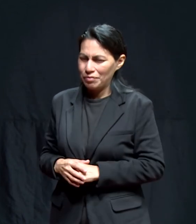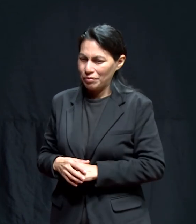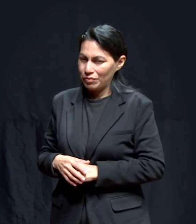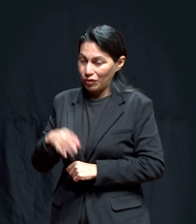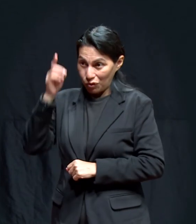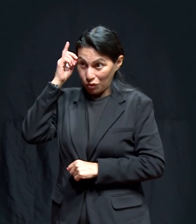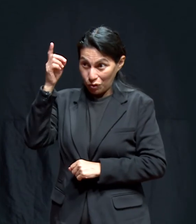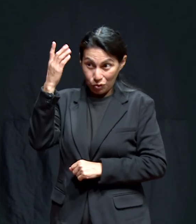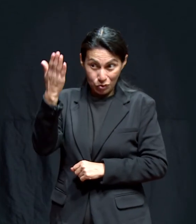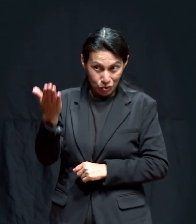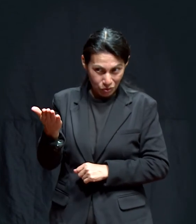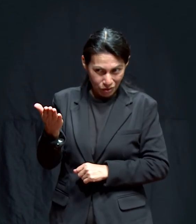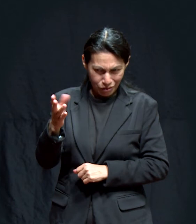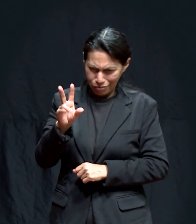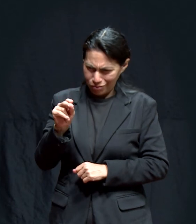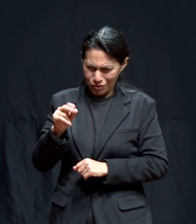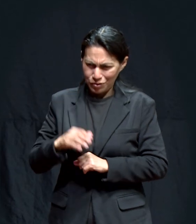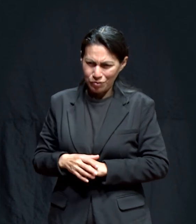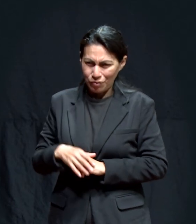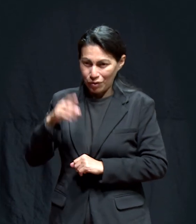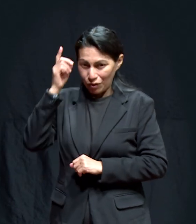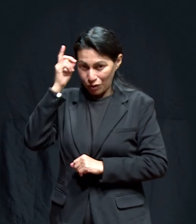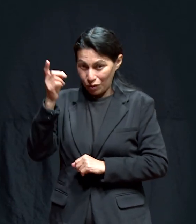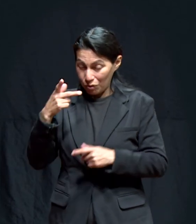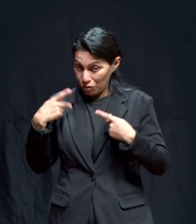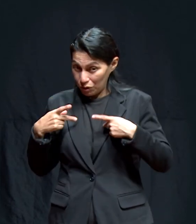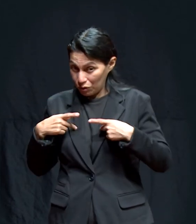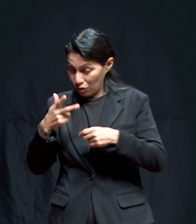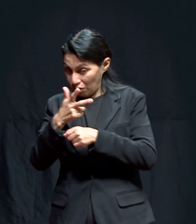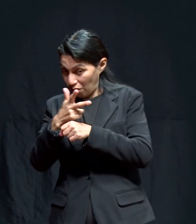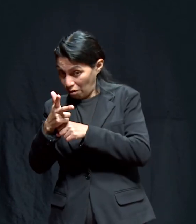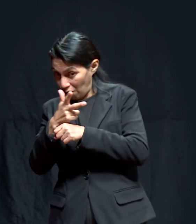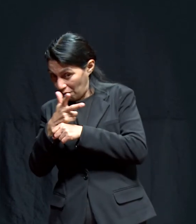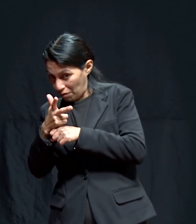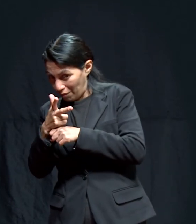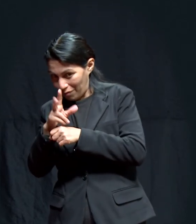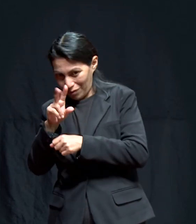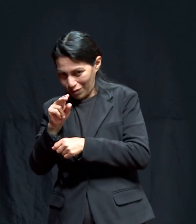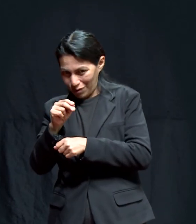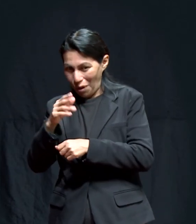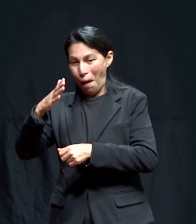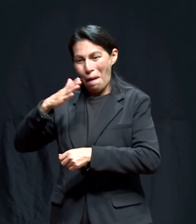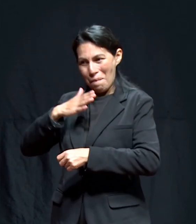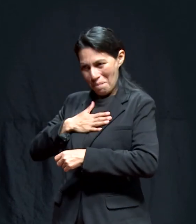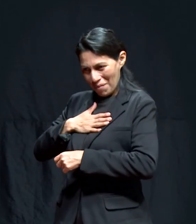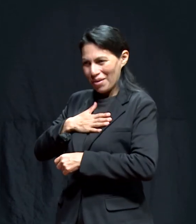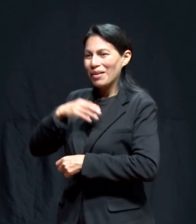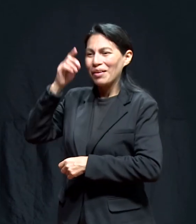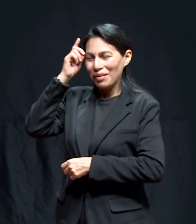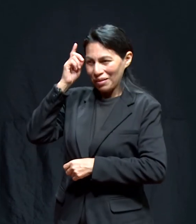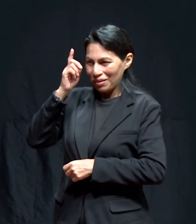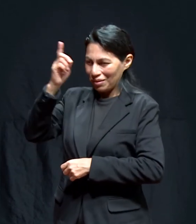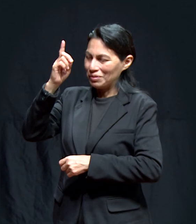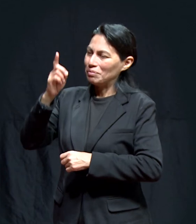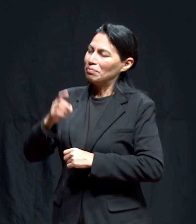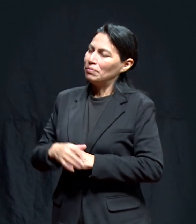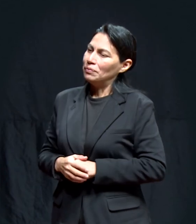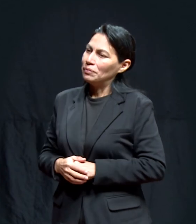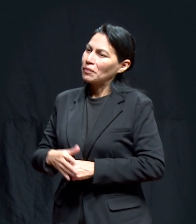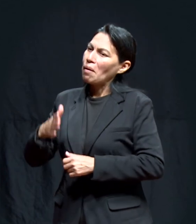no es el Dios de usted no es el Dios de los camarógrafos es mi Dios